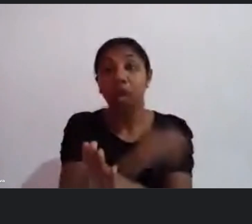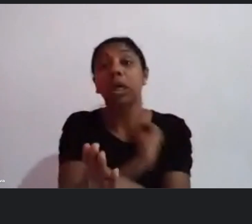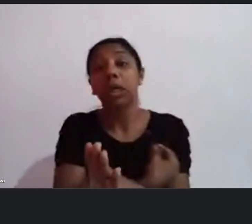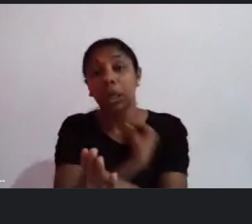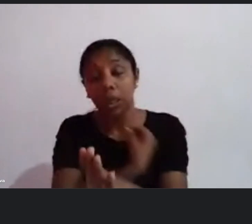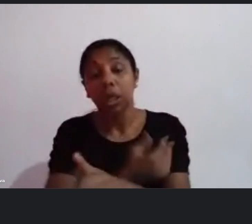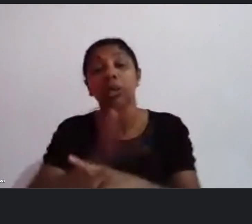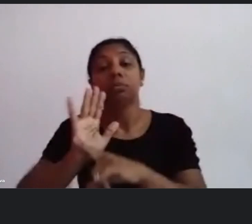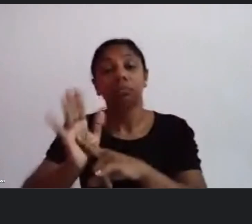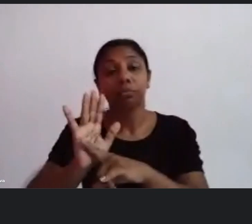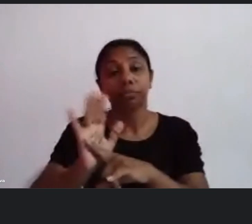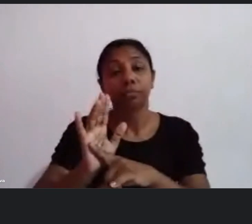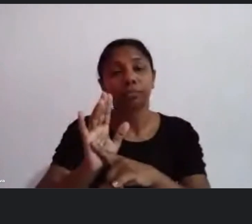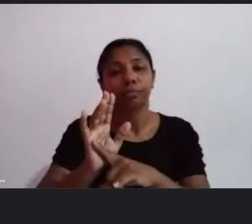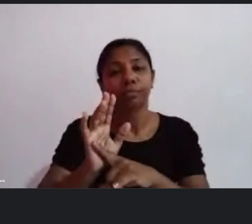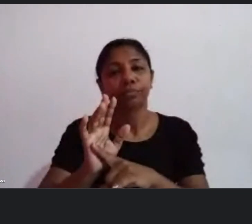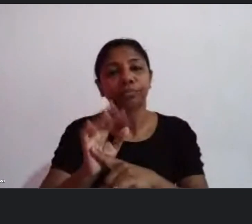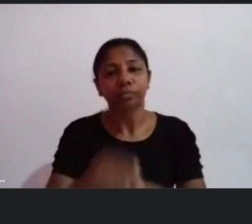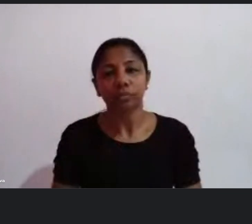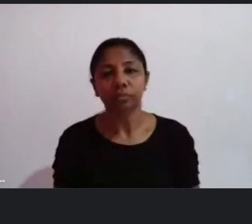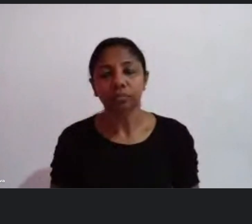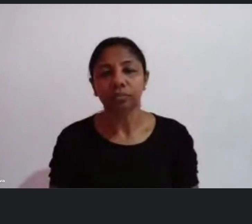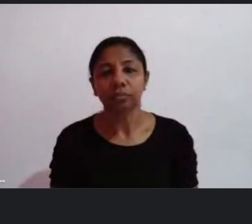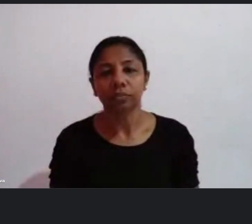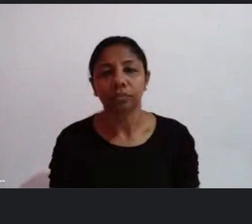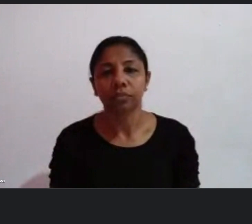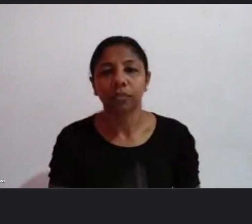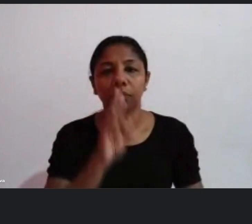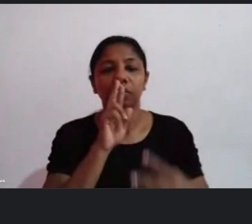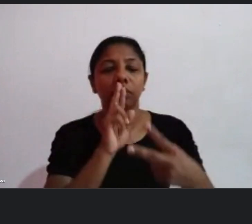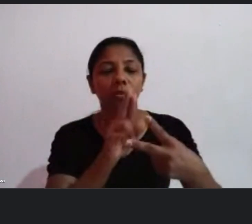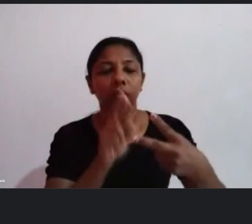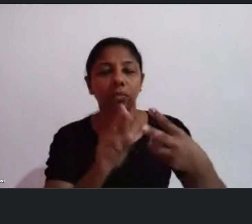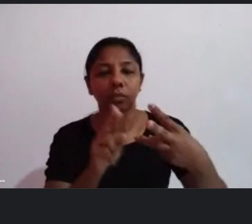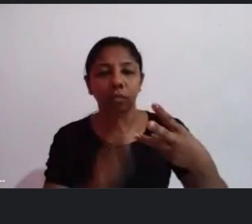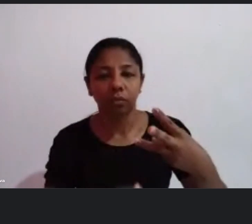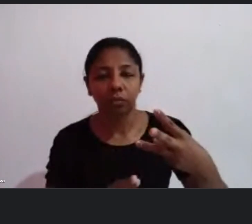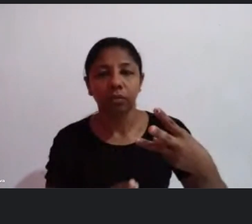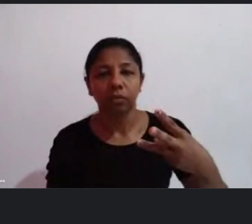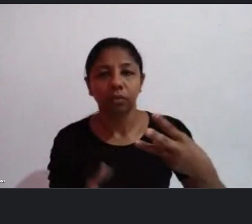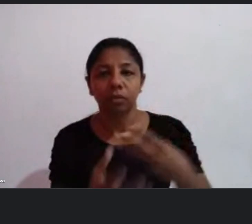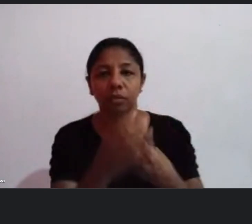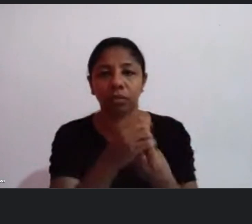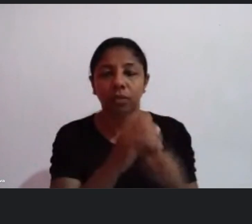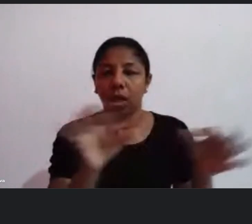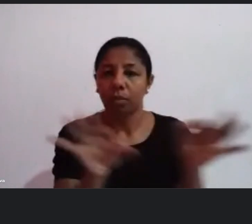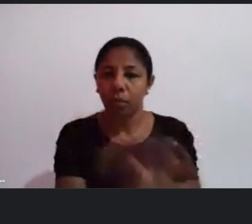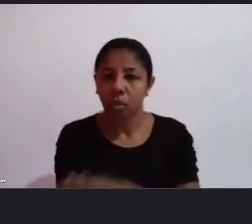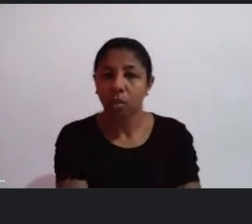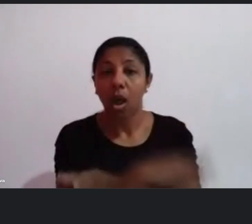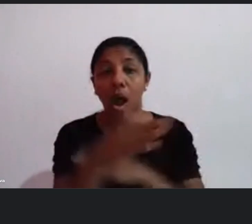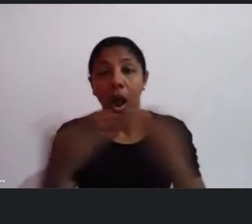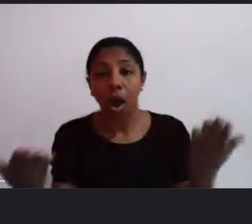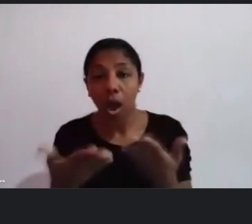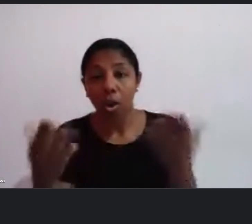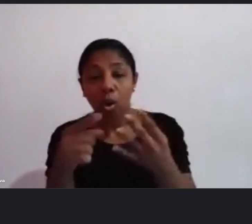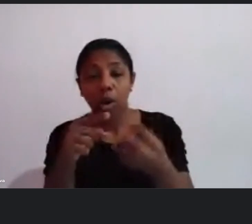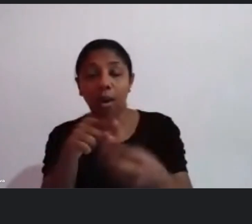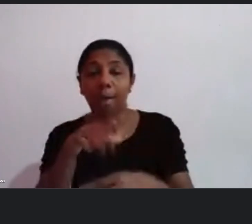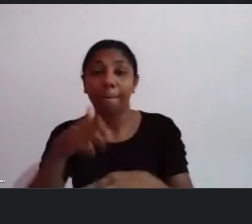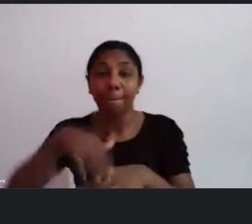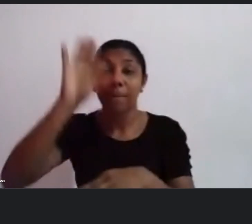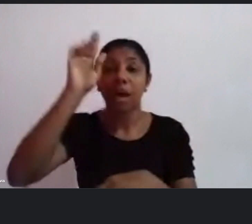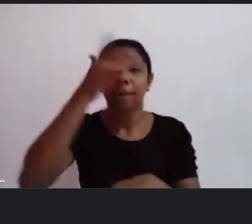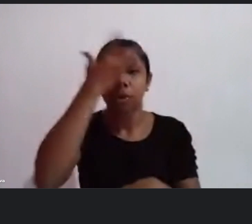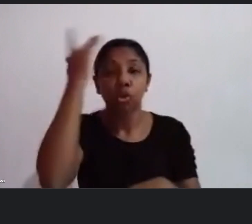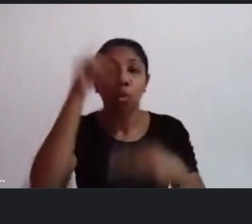coloca certo então respondi as três primeiras e aí eu vou abrir aqui para as outras três pessoas da fila que